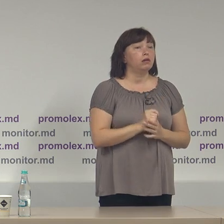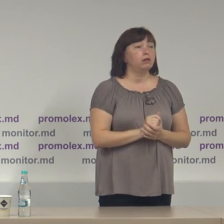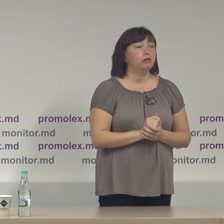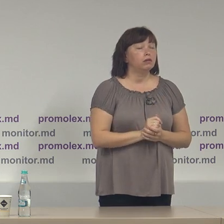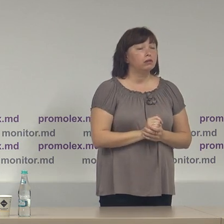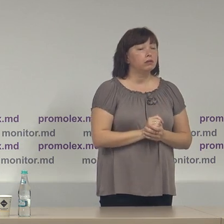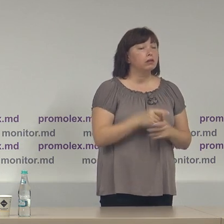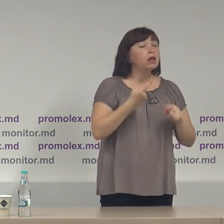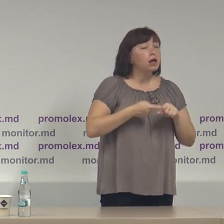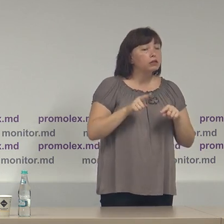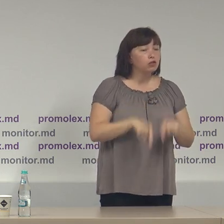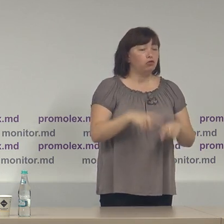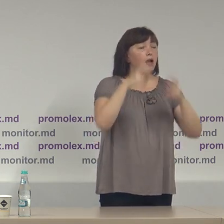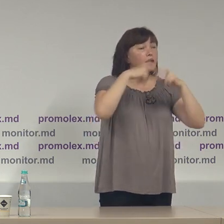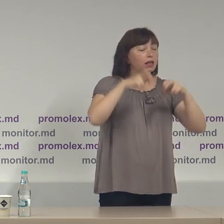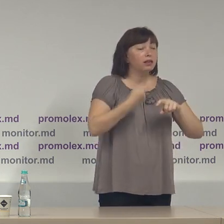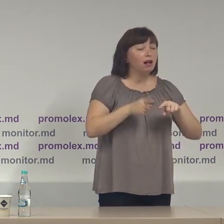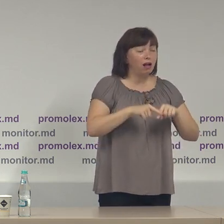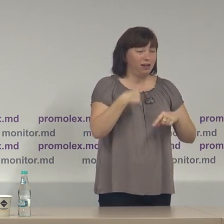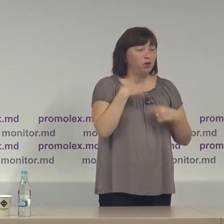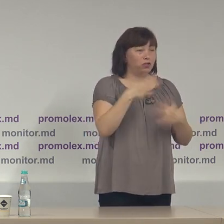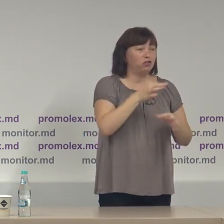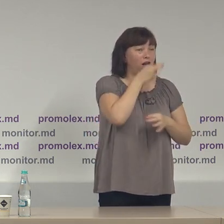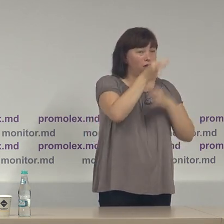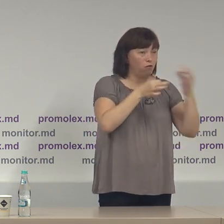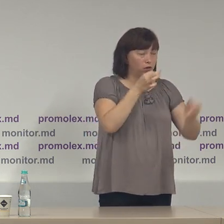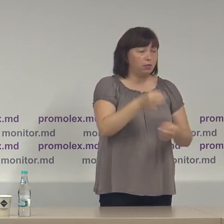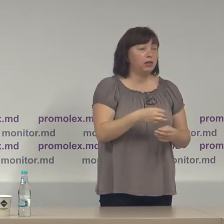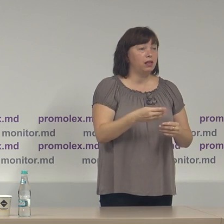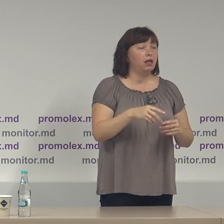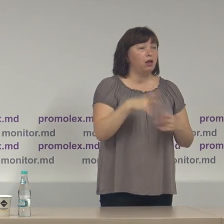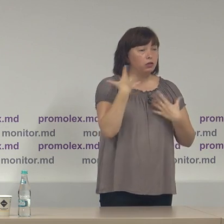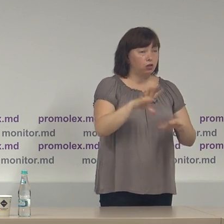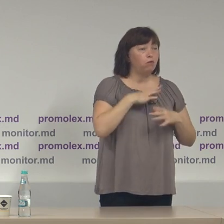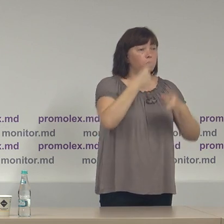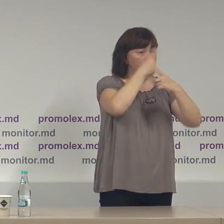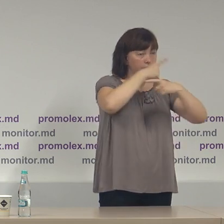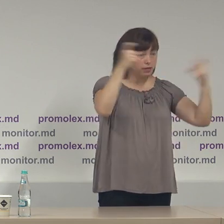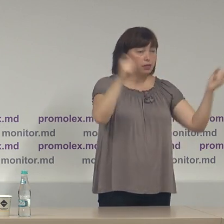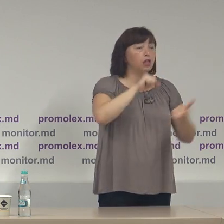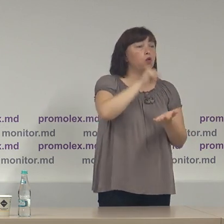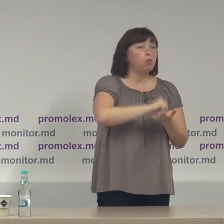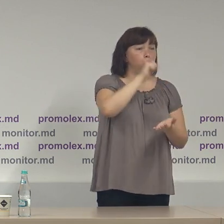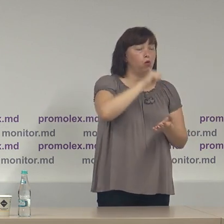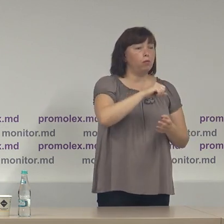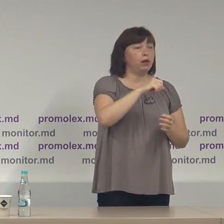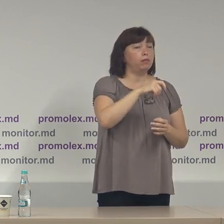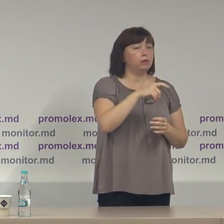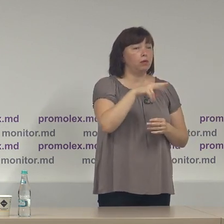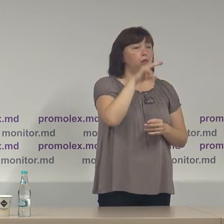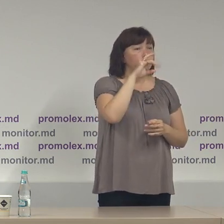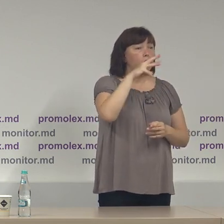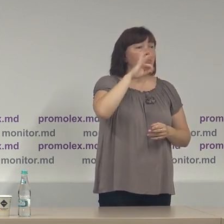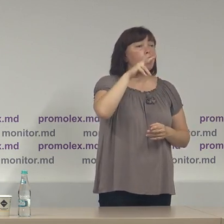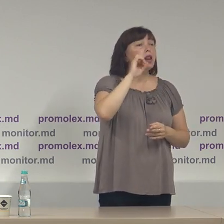acea analiză despre care am vorbit prezentată public de Promolex la data de 8 septembrie